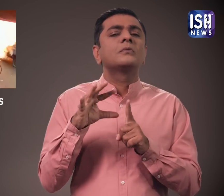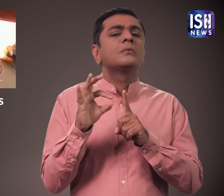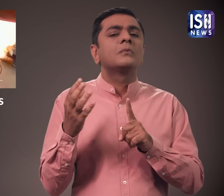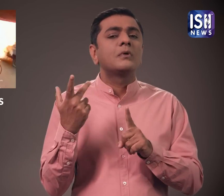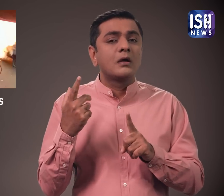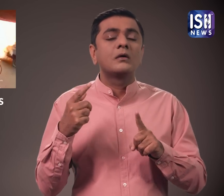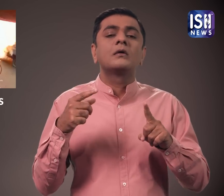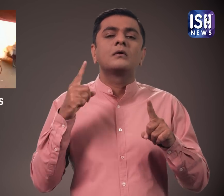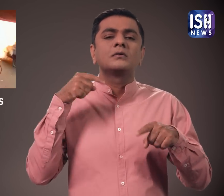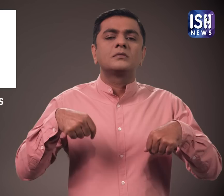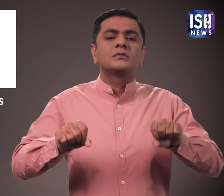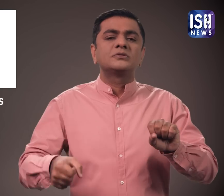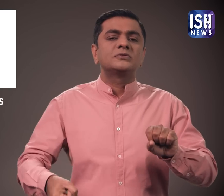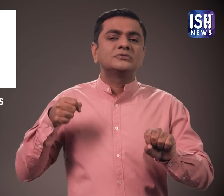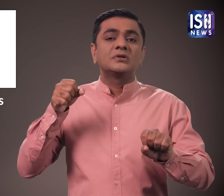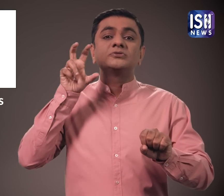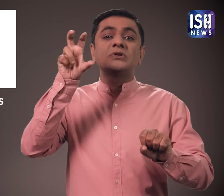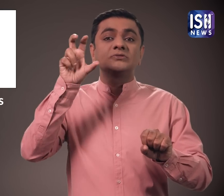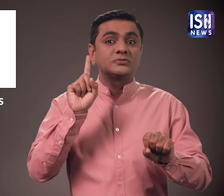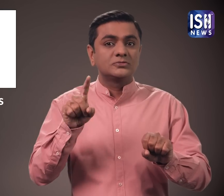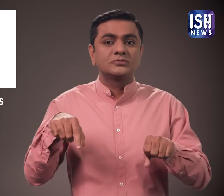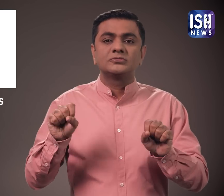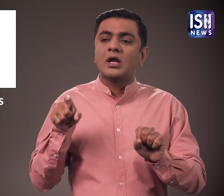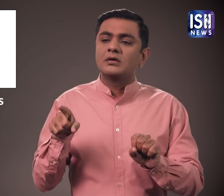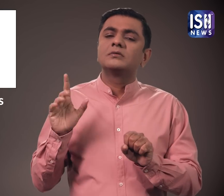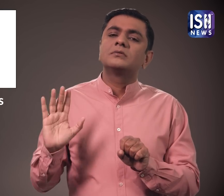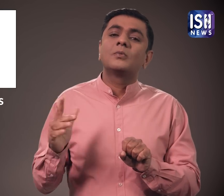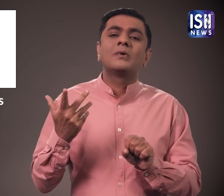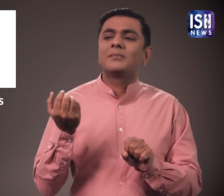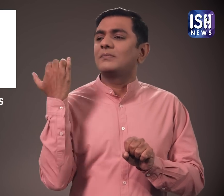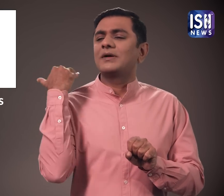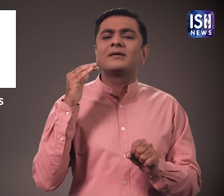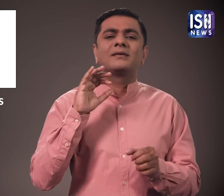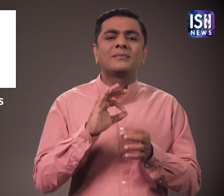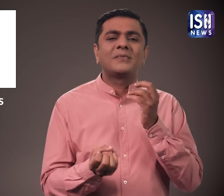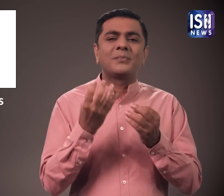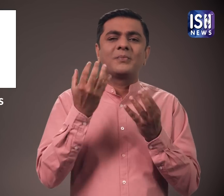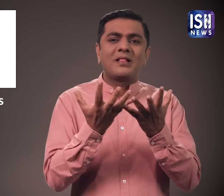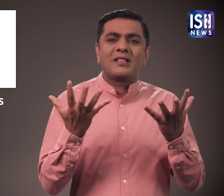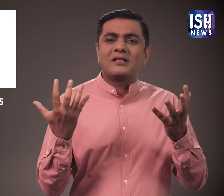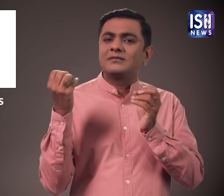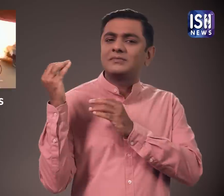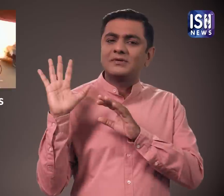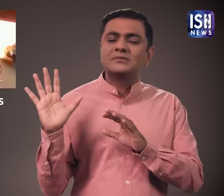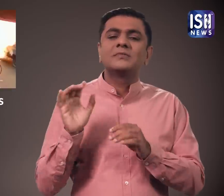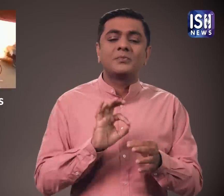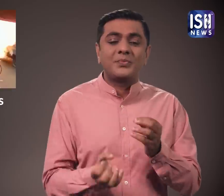जबकि पप्पु उस यी रिक्षा का चालब था जिसमें फटाके रखे गए थे और यात्रा के साथ साथ चल रही थी